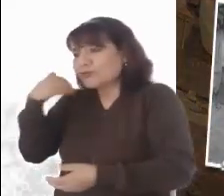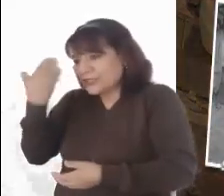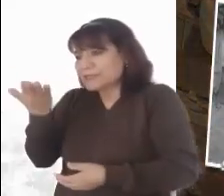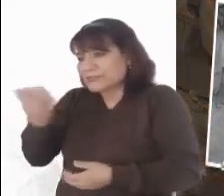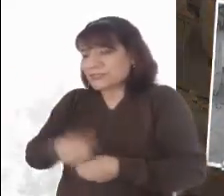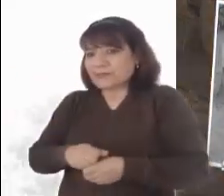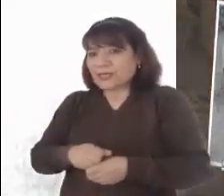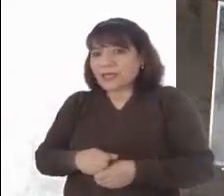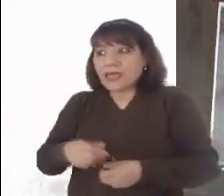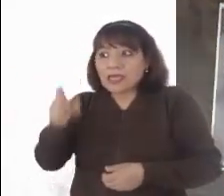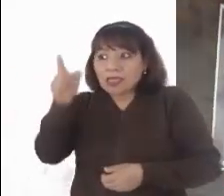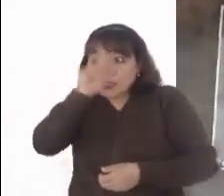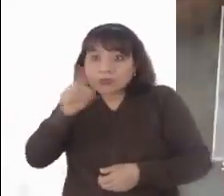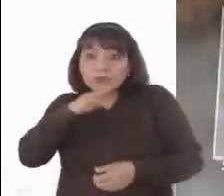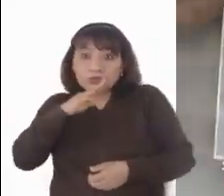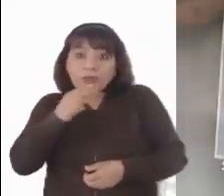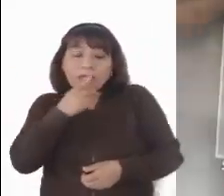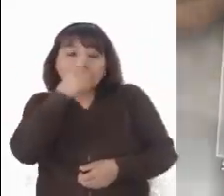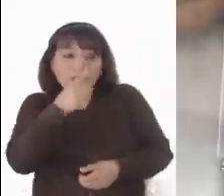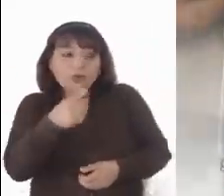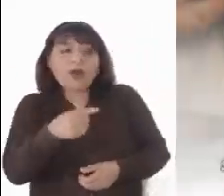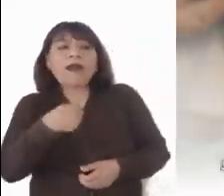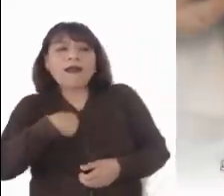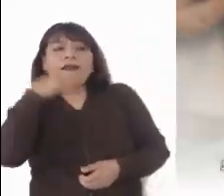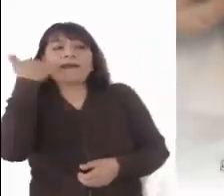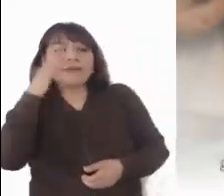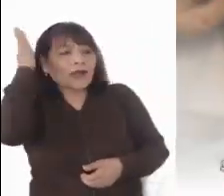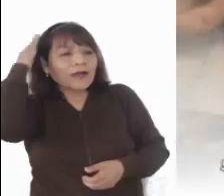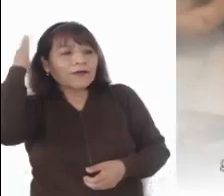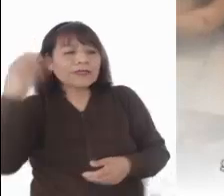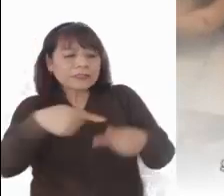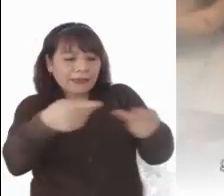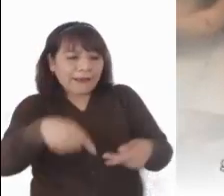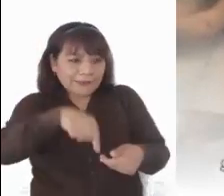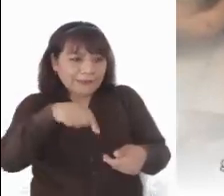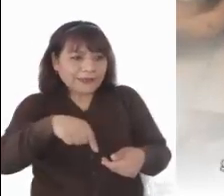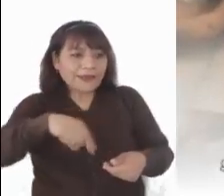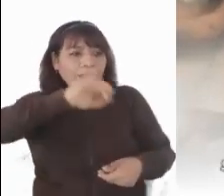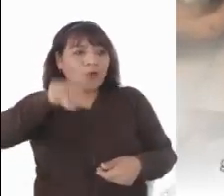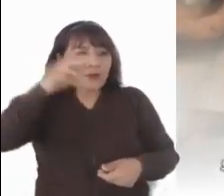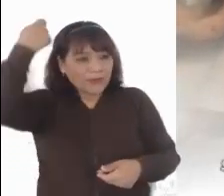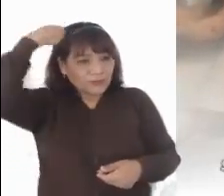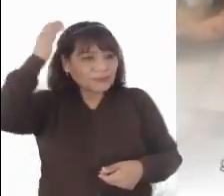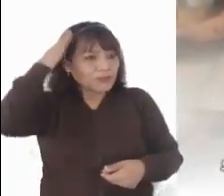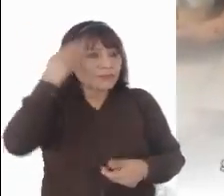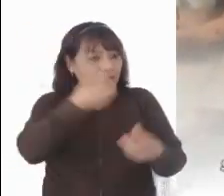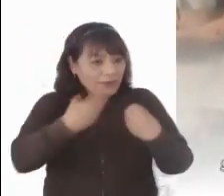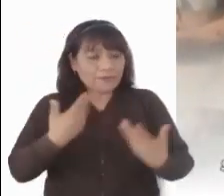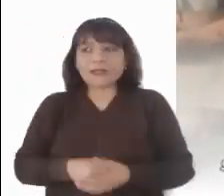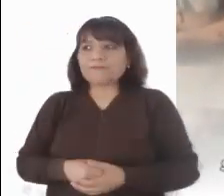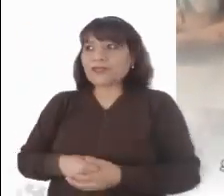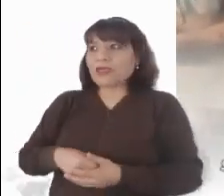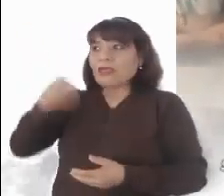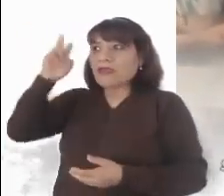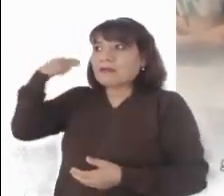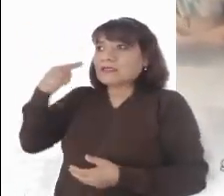dame sobre esta bandeja la cabeza de Juan el Bautista. El rey se entristeció, pero a causa de